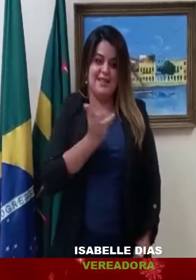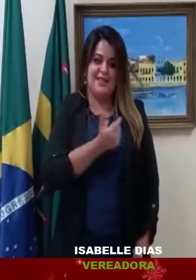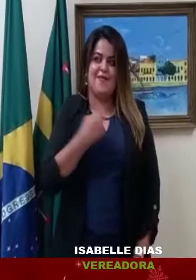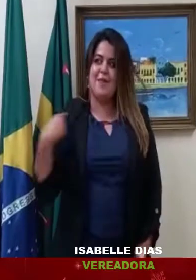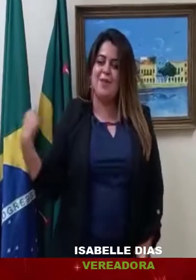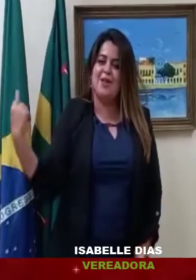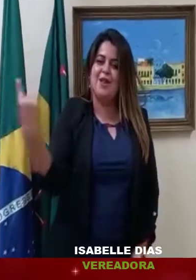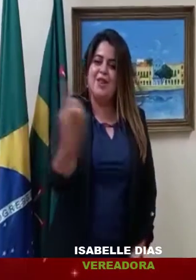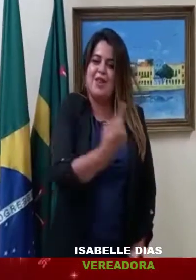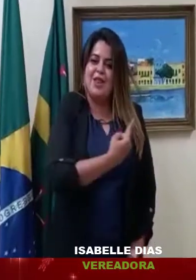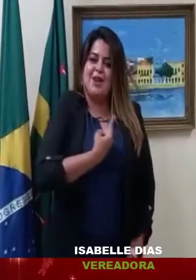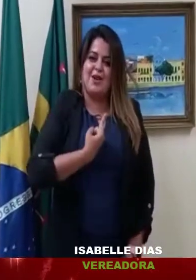Salvador.